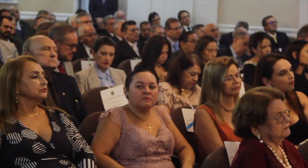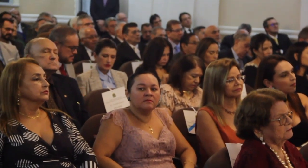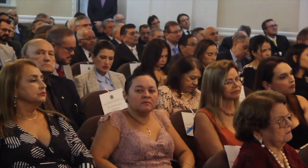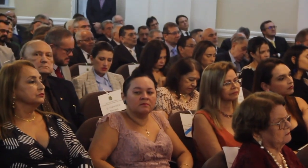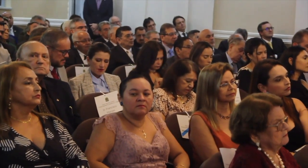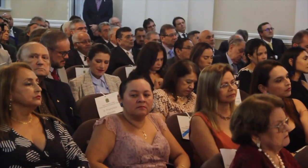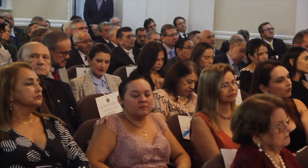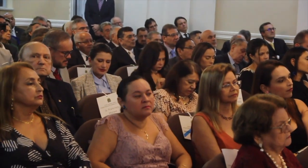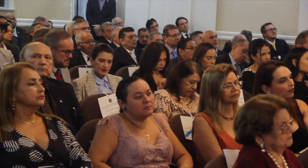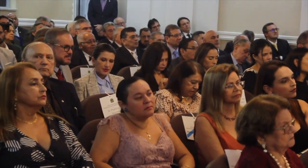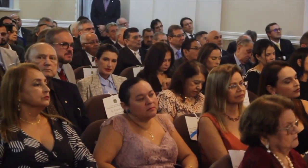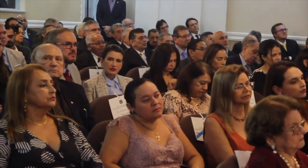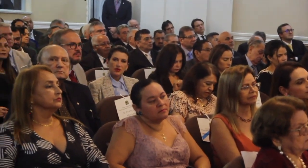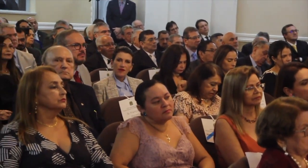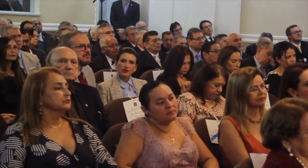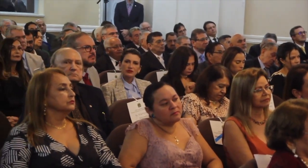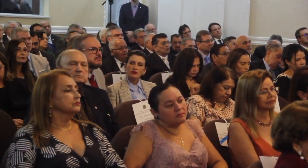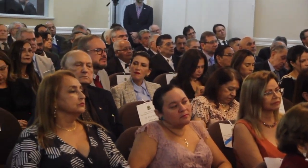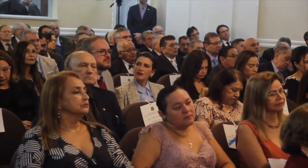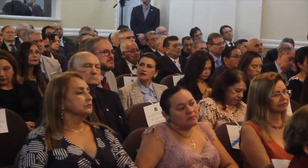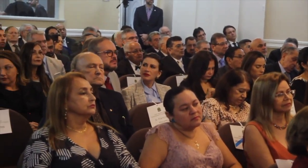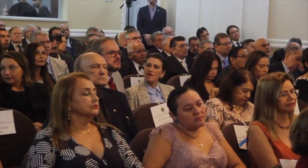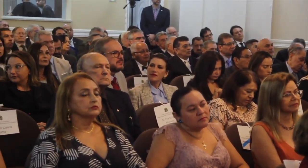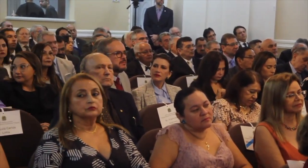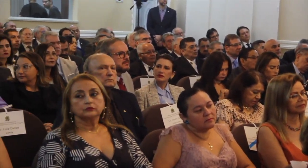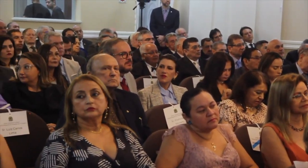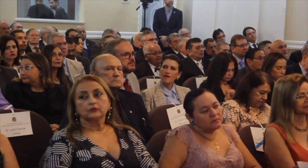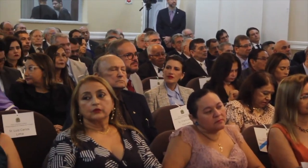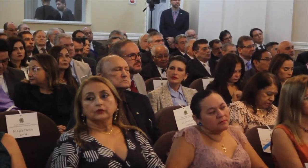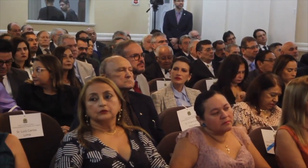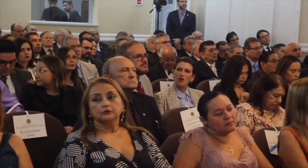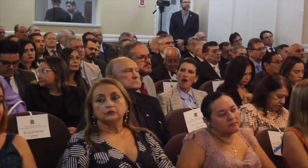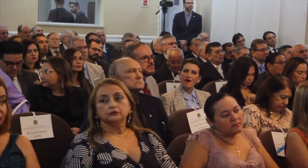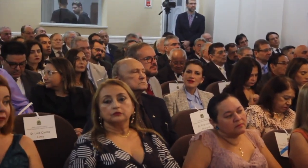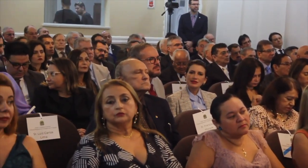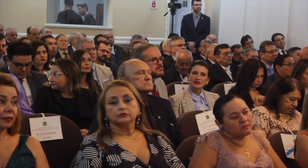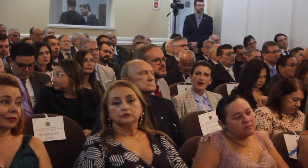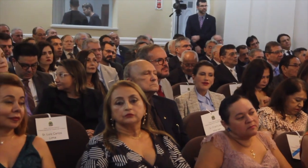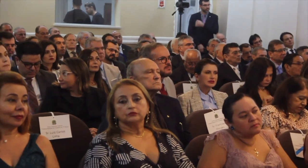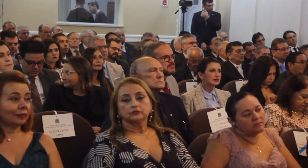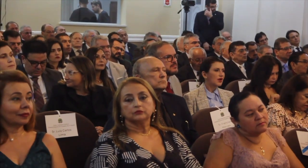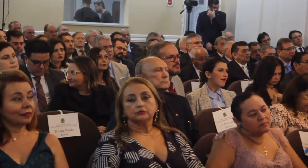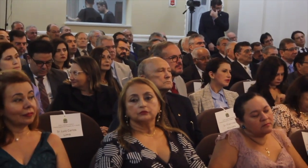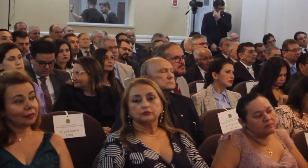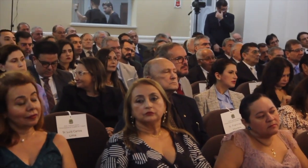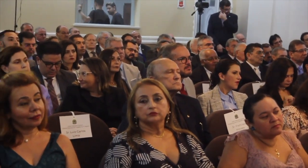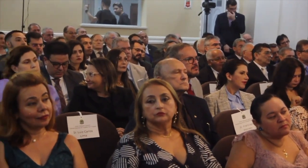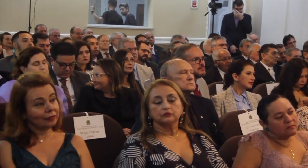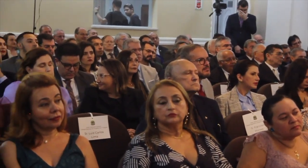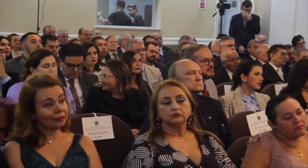senhoras, meus senhores, a todos, o meu cordial, boa noite.